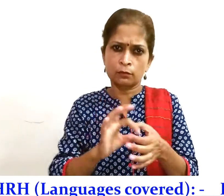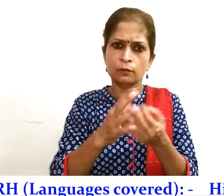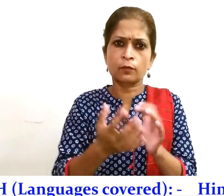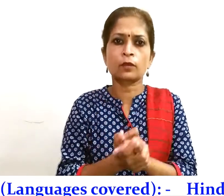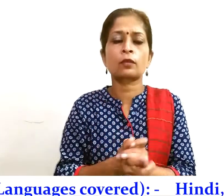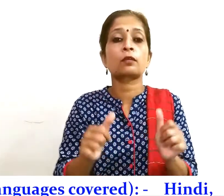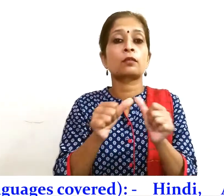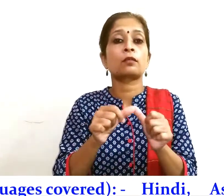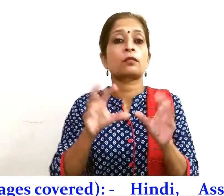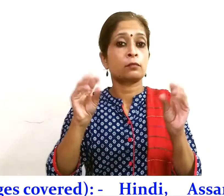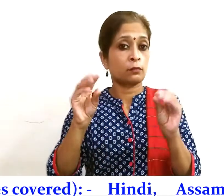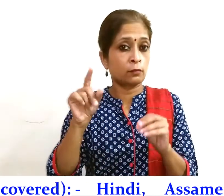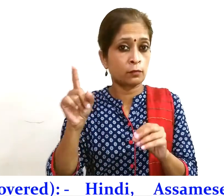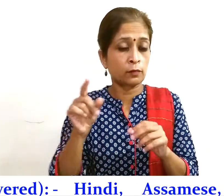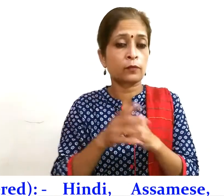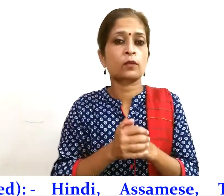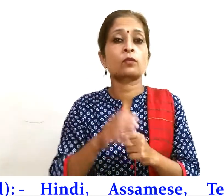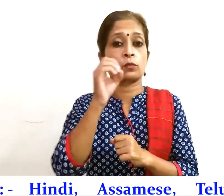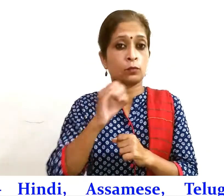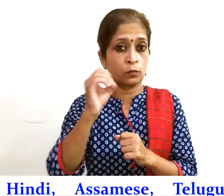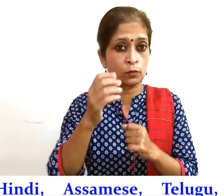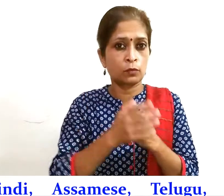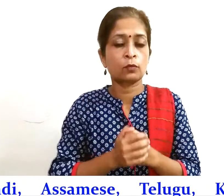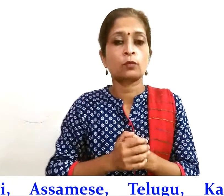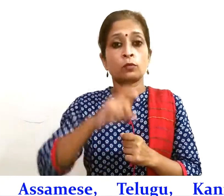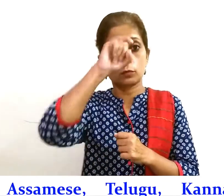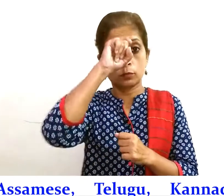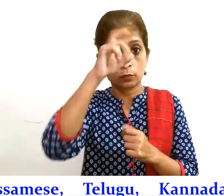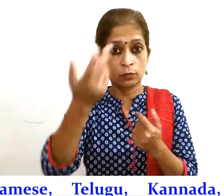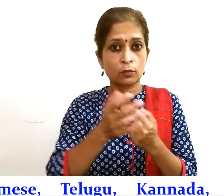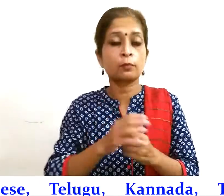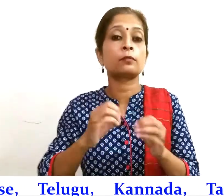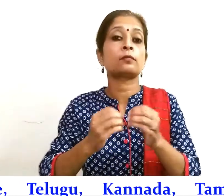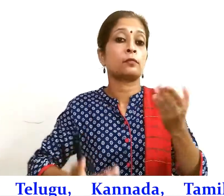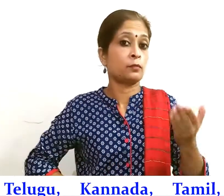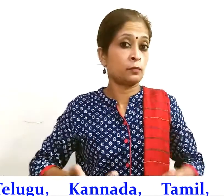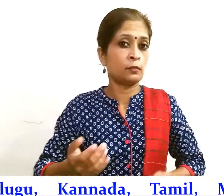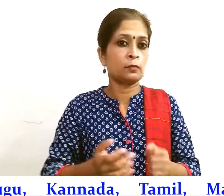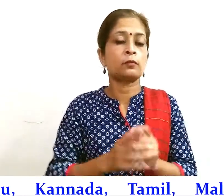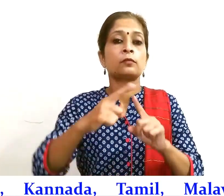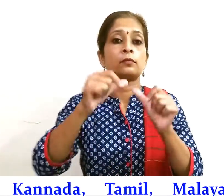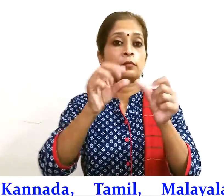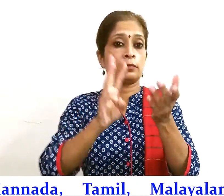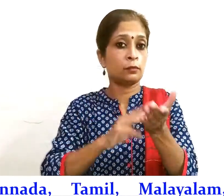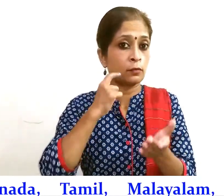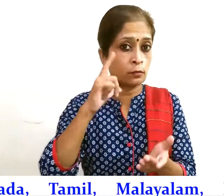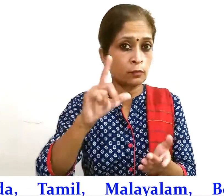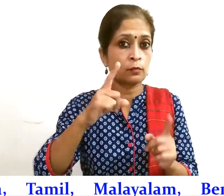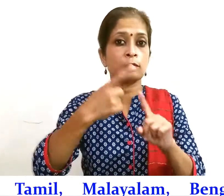अन्य भाशाएं हैं असमिया, ओडिया, गुजराती, बांगला, तमिल, तेलुगू,